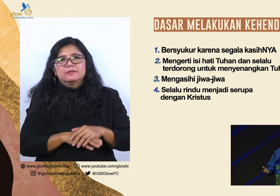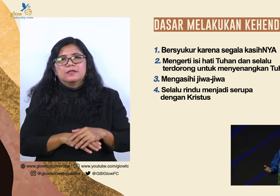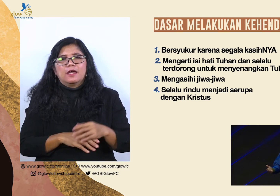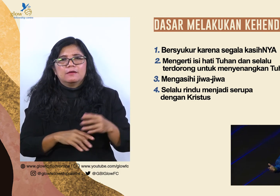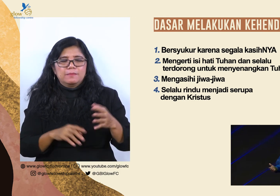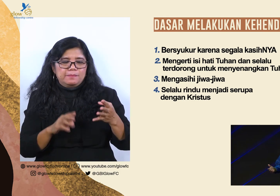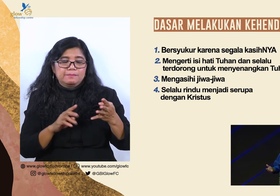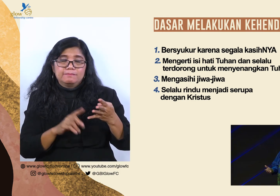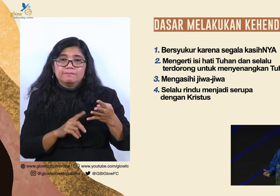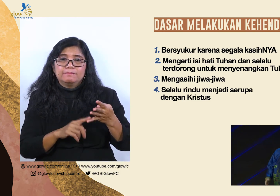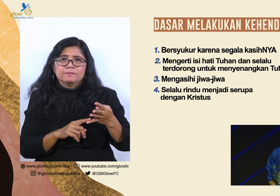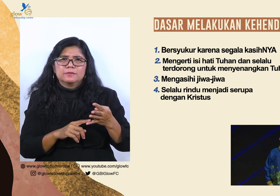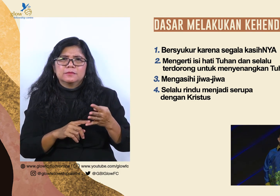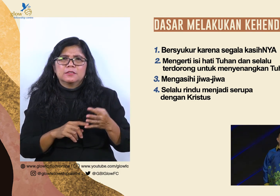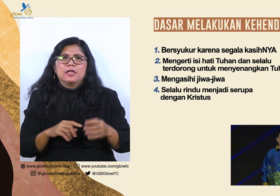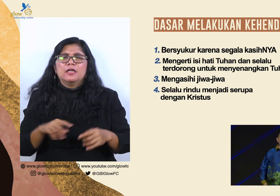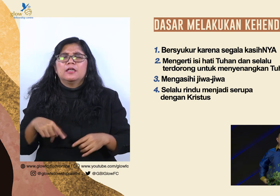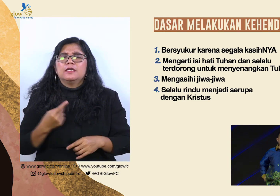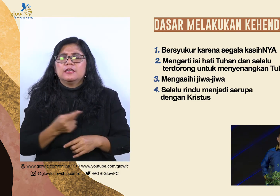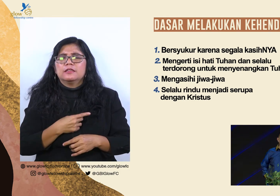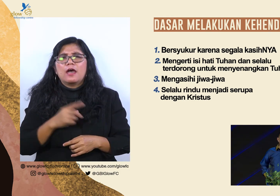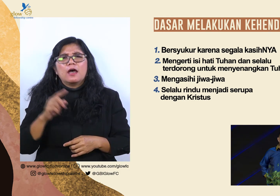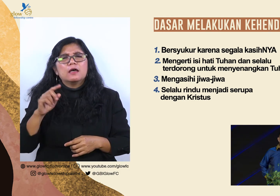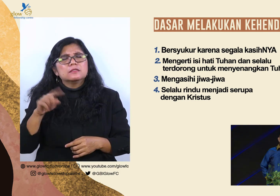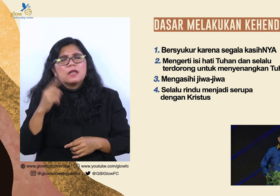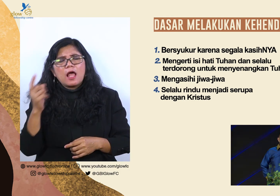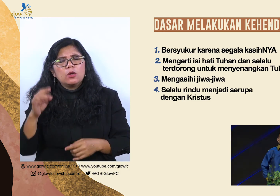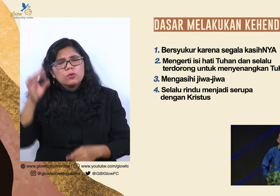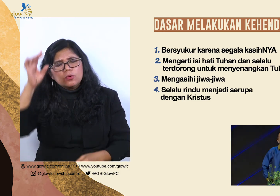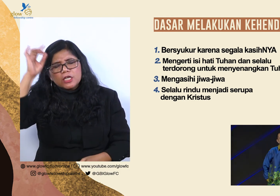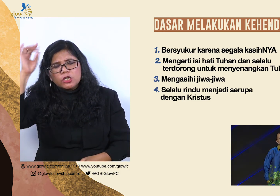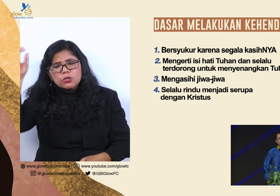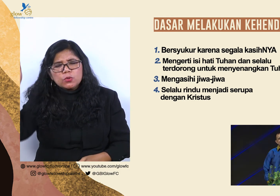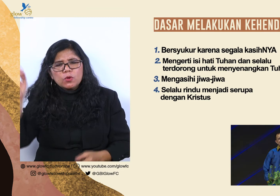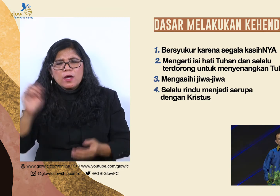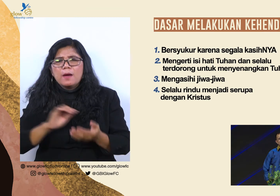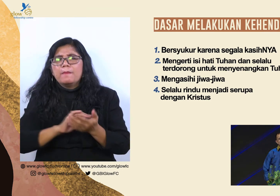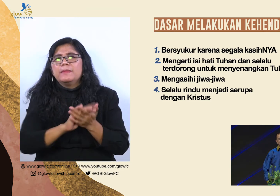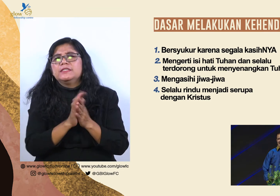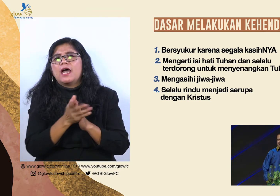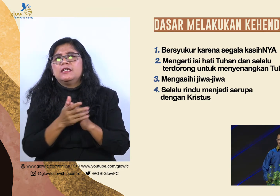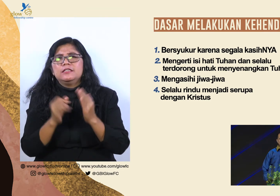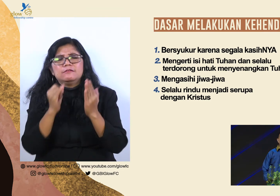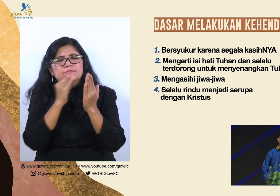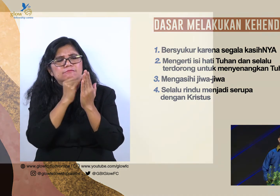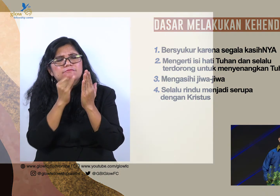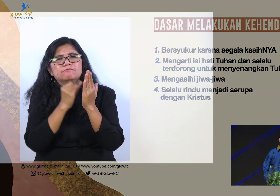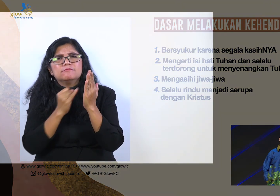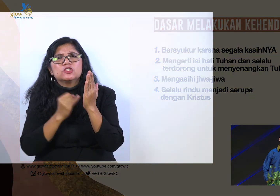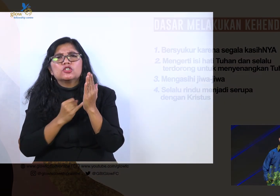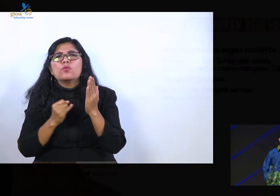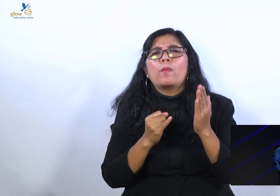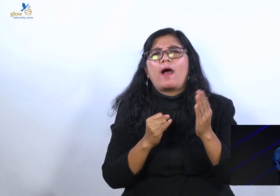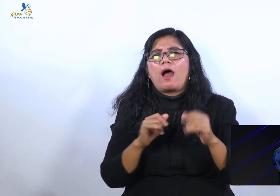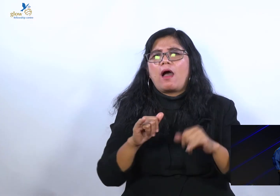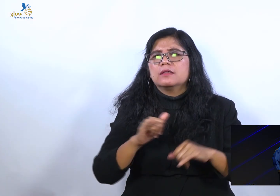menjadi serupa dengan Kristus. Amin. Selalu rindu